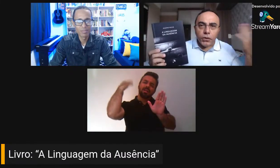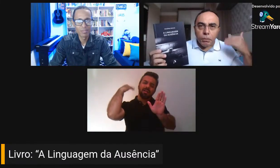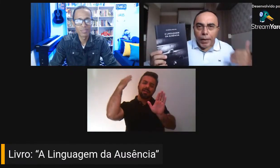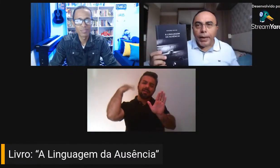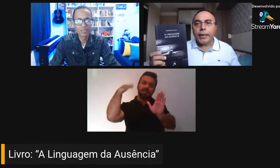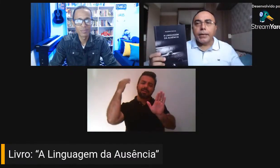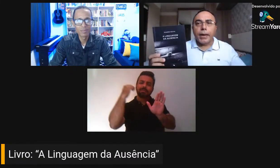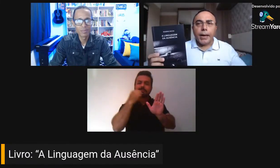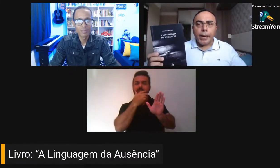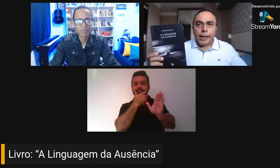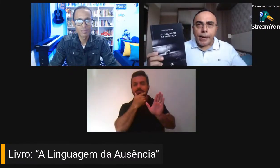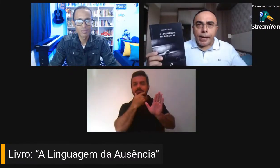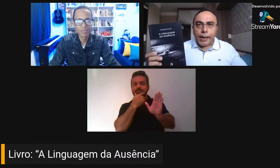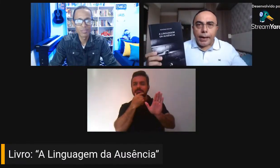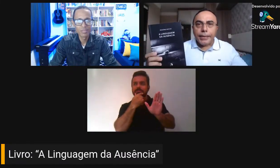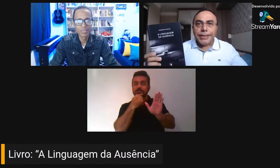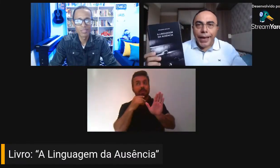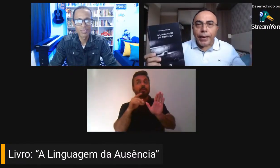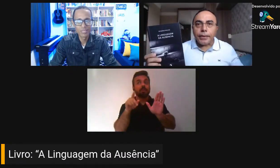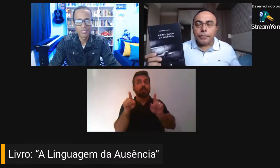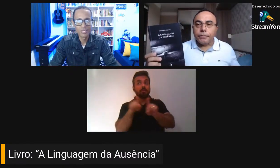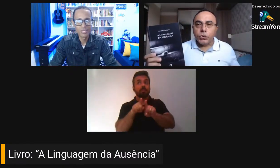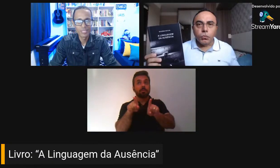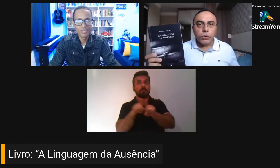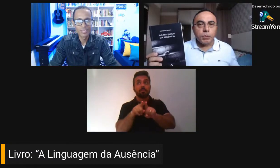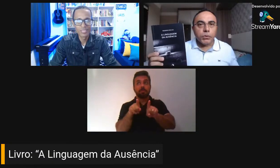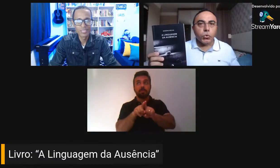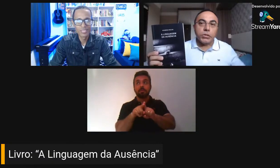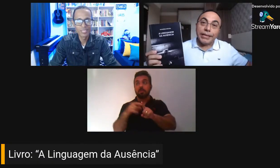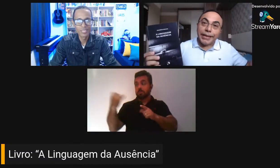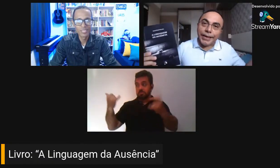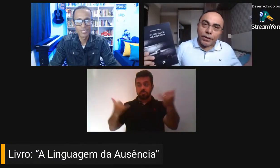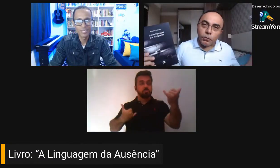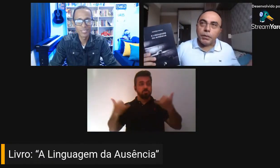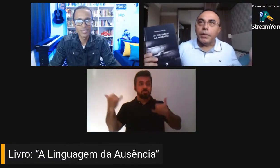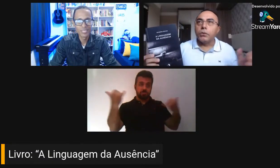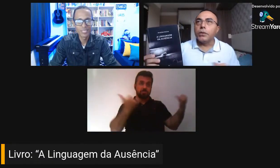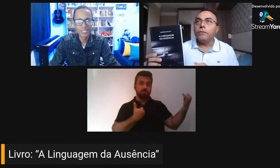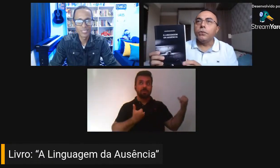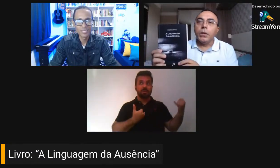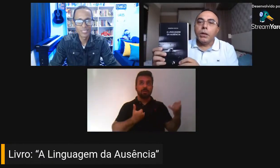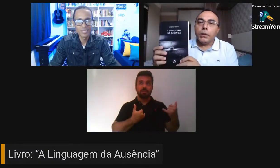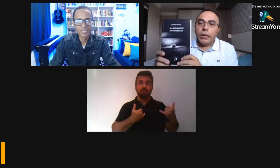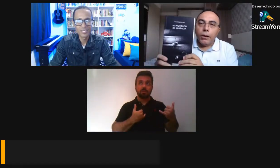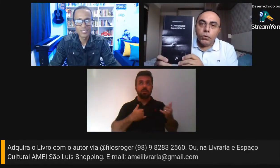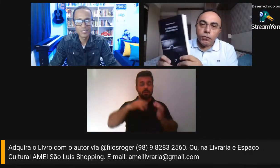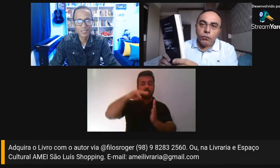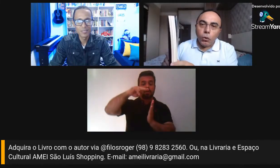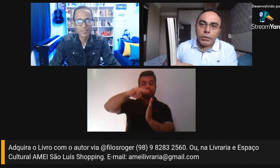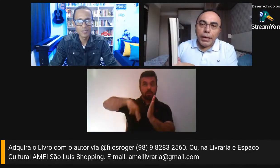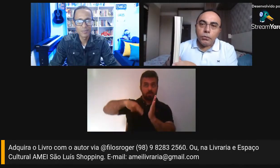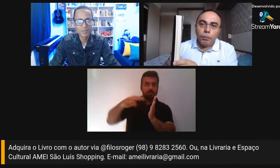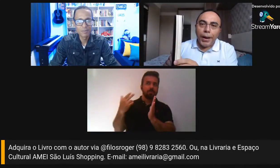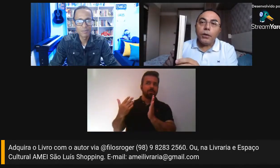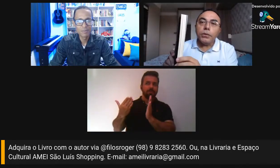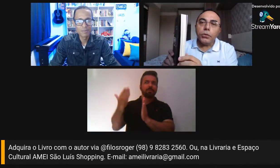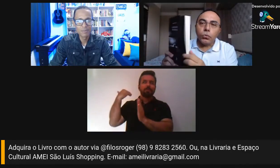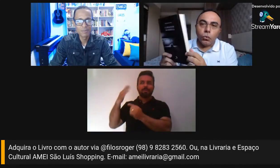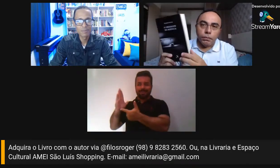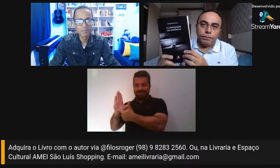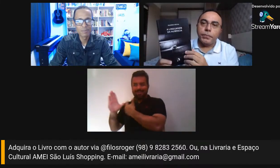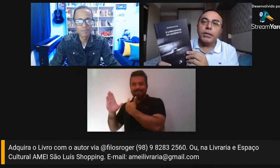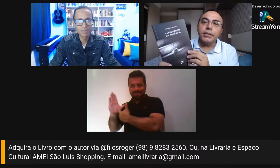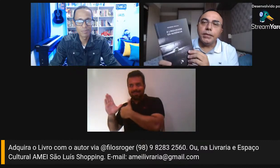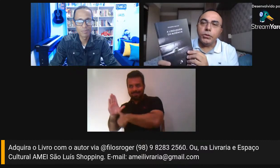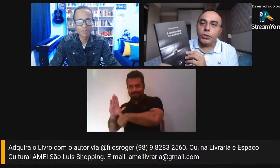também o feedback, a ideia de muitas pessoas que leram o primeiro livro, que é um livro voltado para o